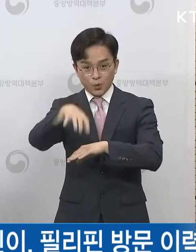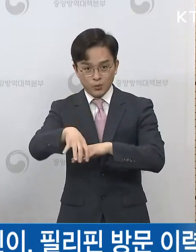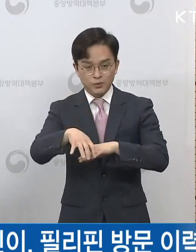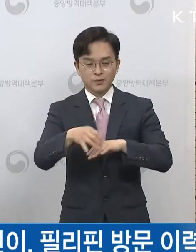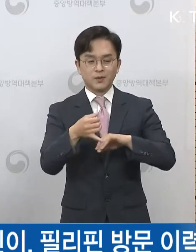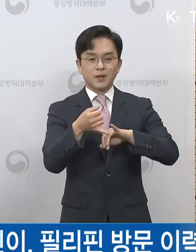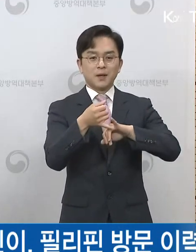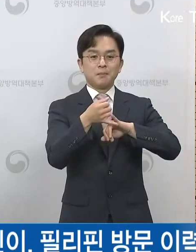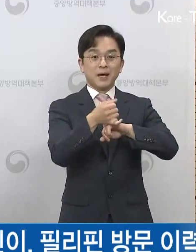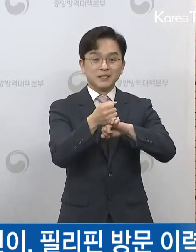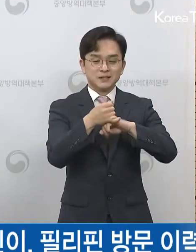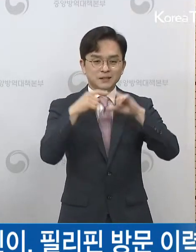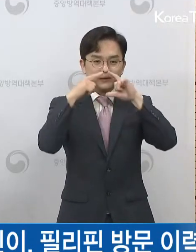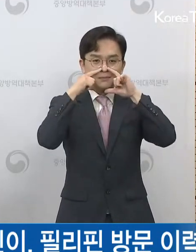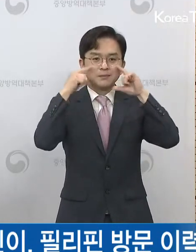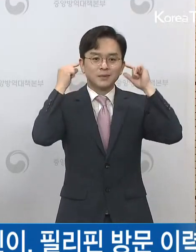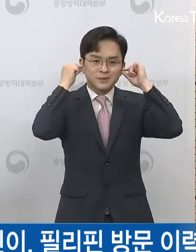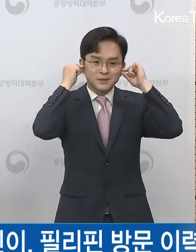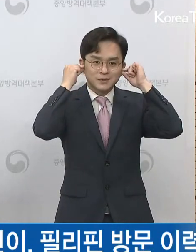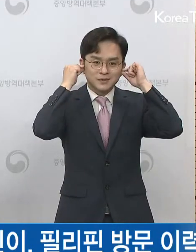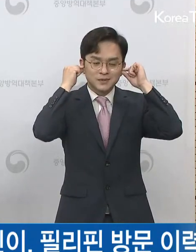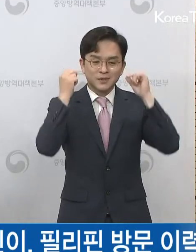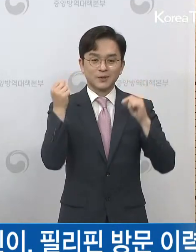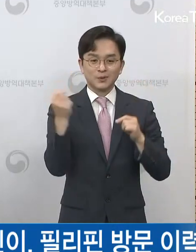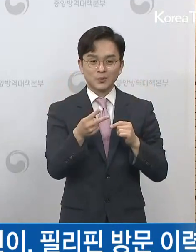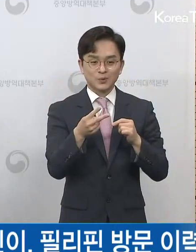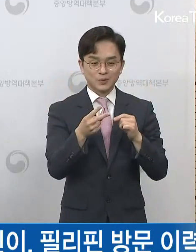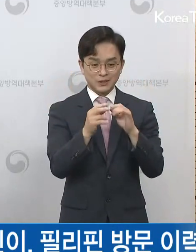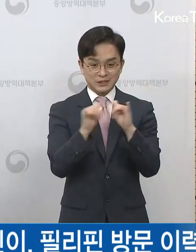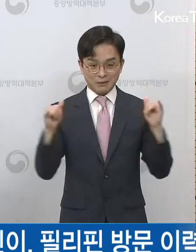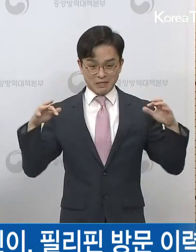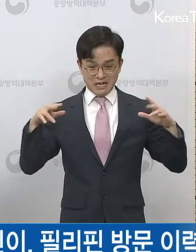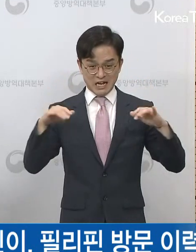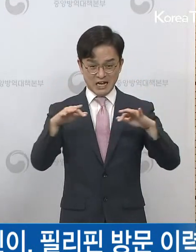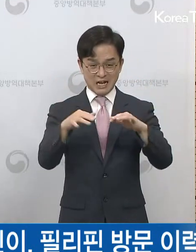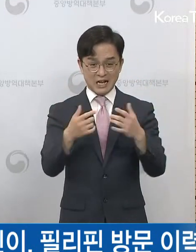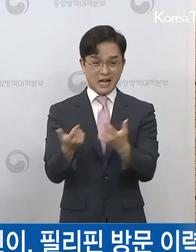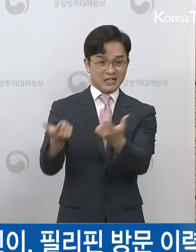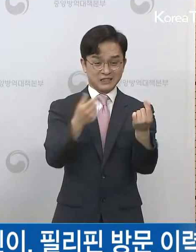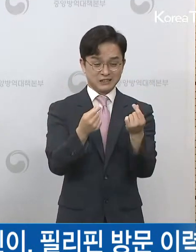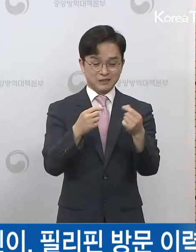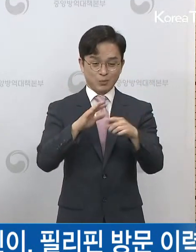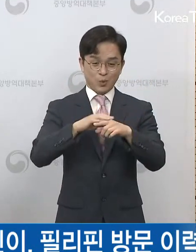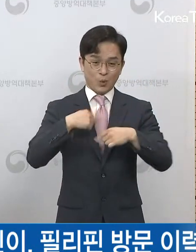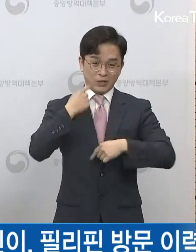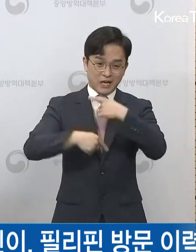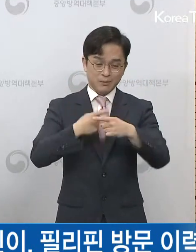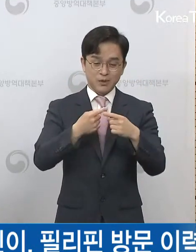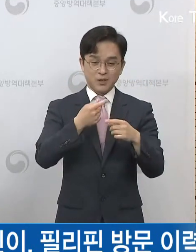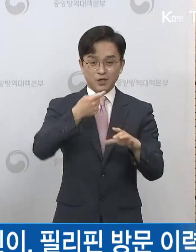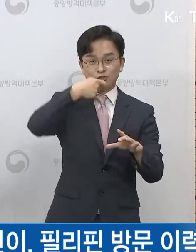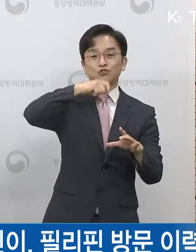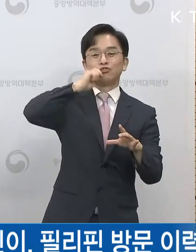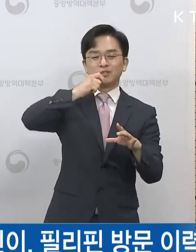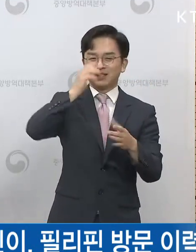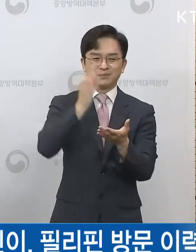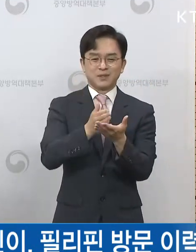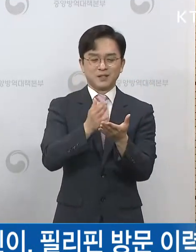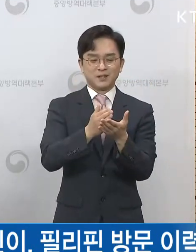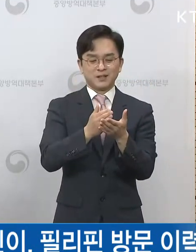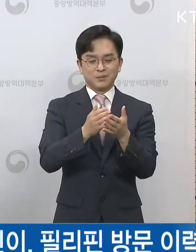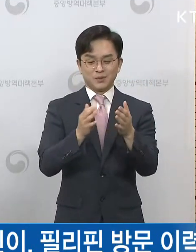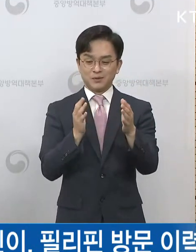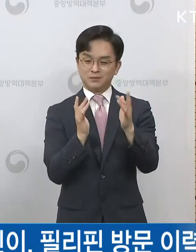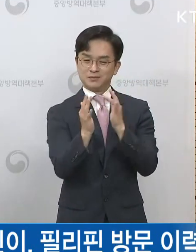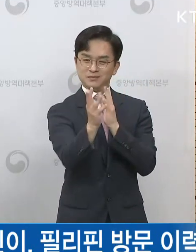주시고 여러 명이 동시에 이용하지 않도록 분산시켜 주시길 바랍니다. 마스크 착용이 어려운 흡연실의 경우에는